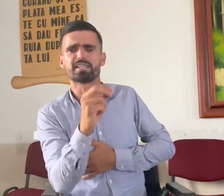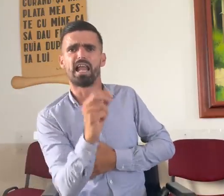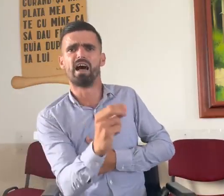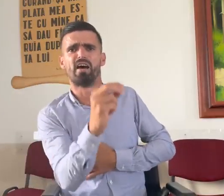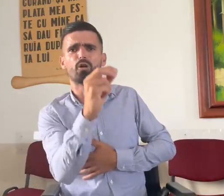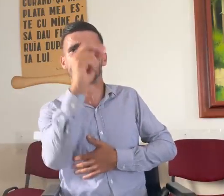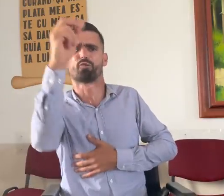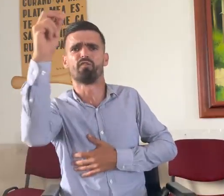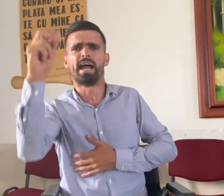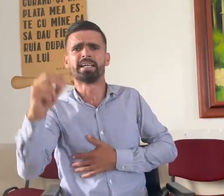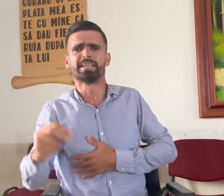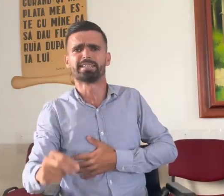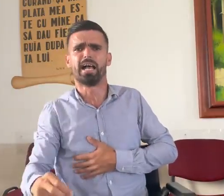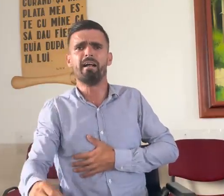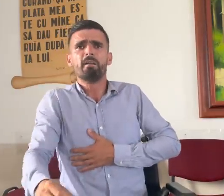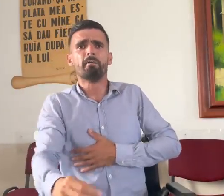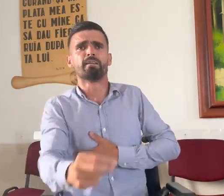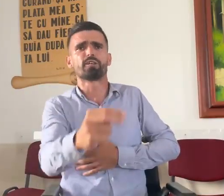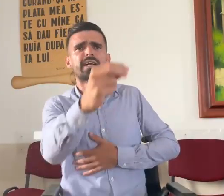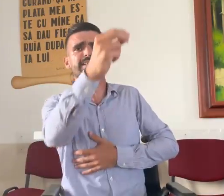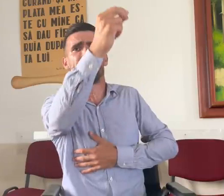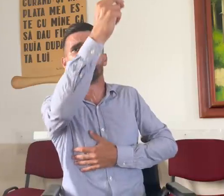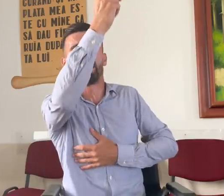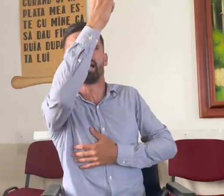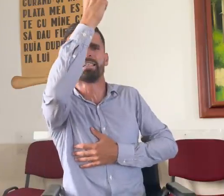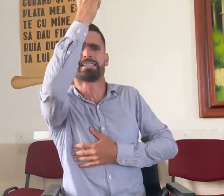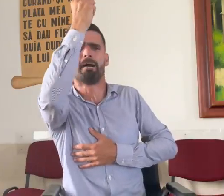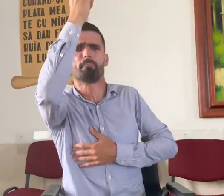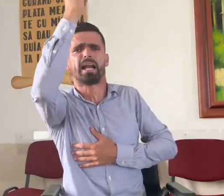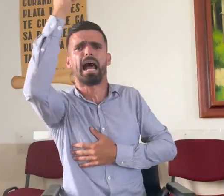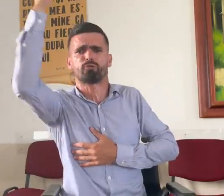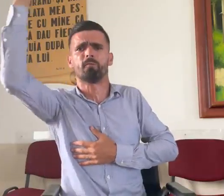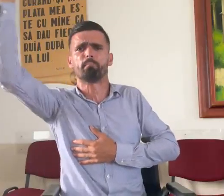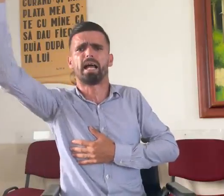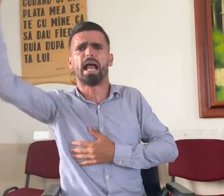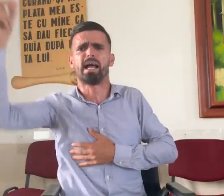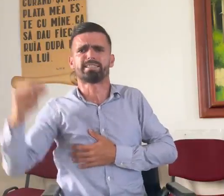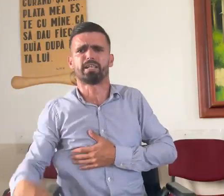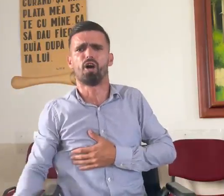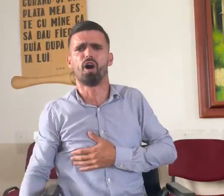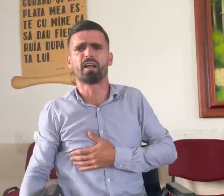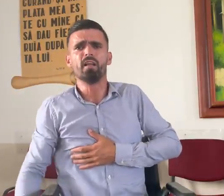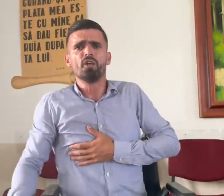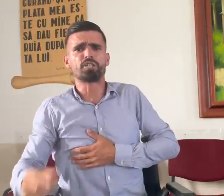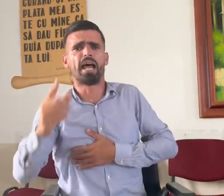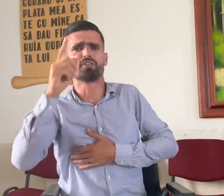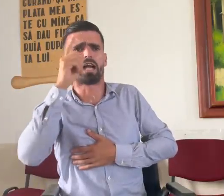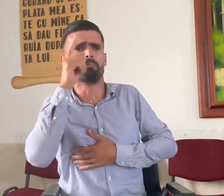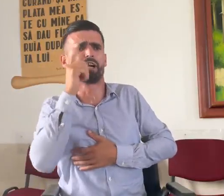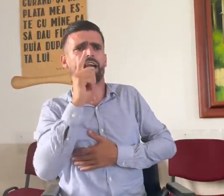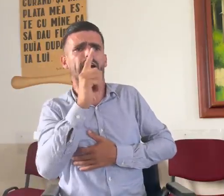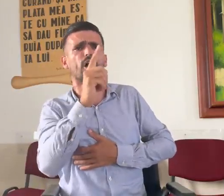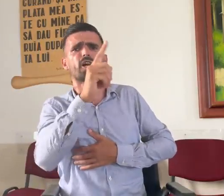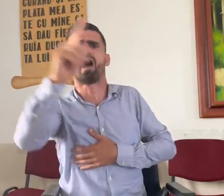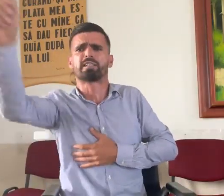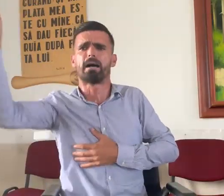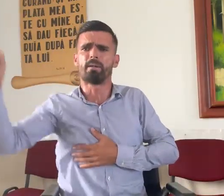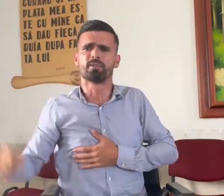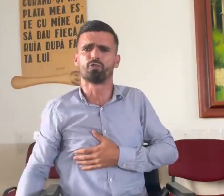slava lui cuvenită, pentru că stăm înainte, împăratul împăraților, cel ce a murit la Golgota pentru